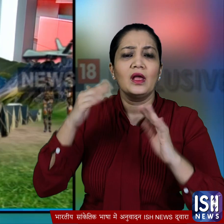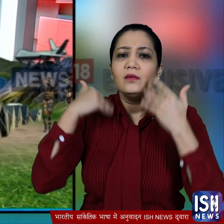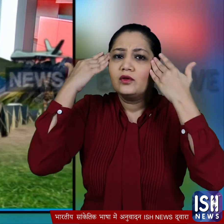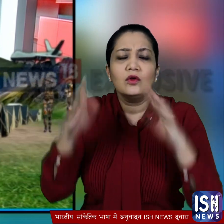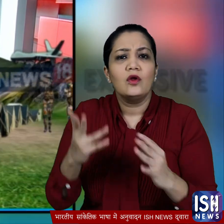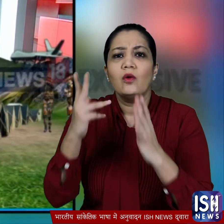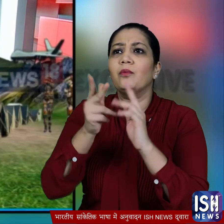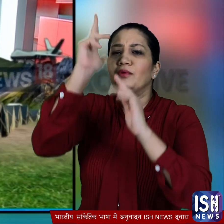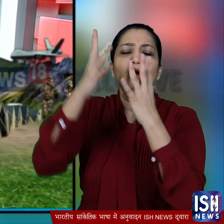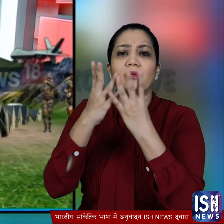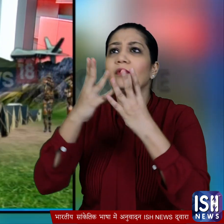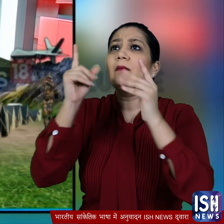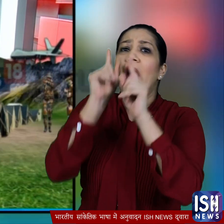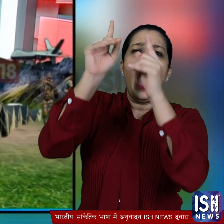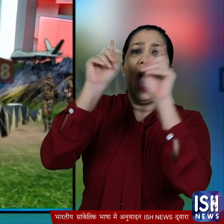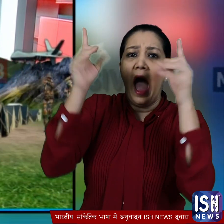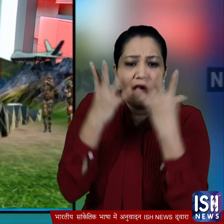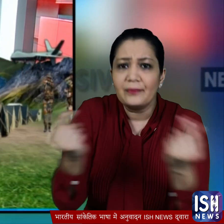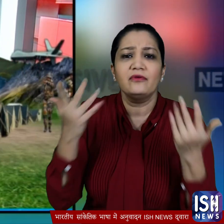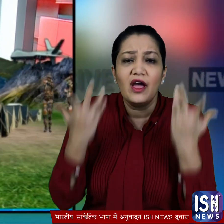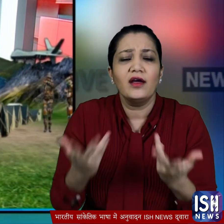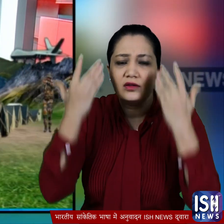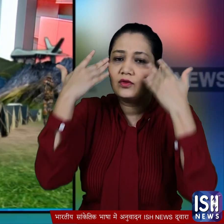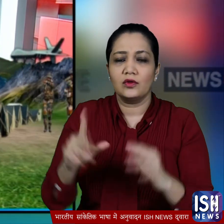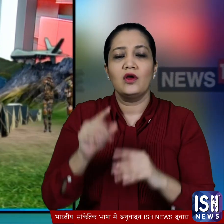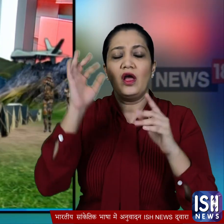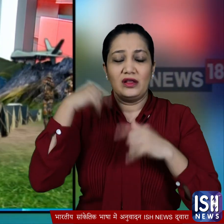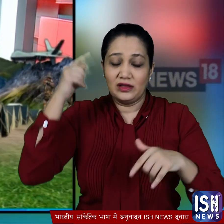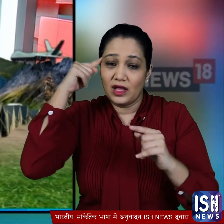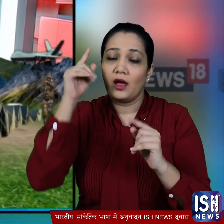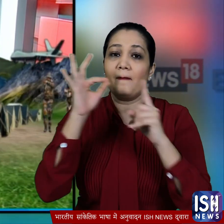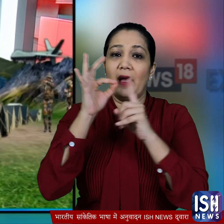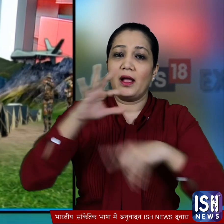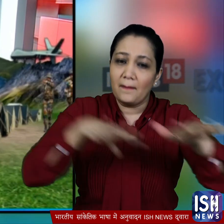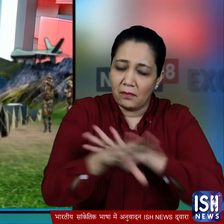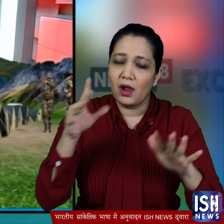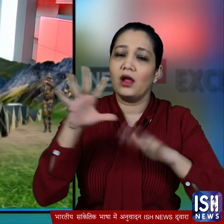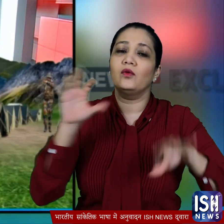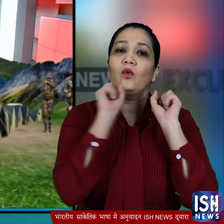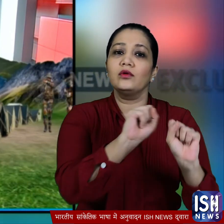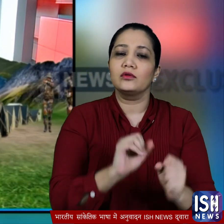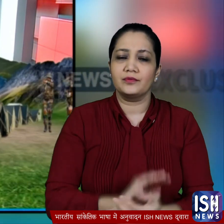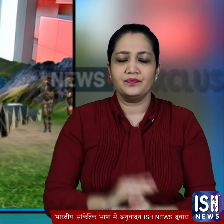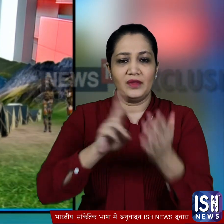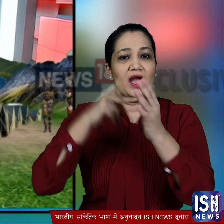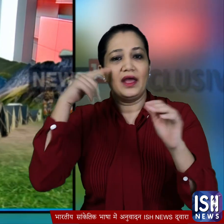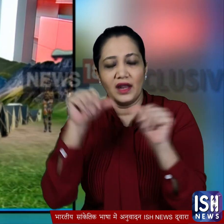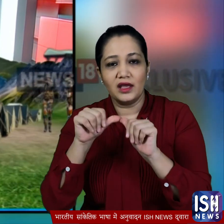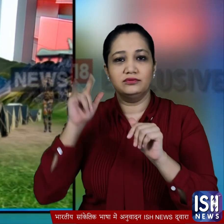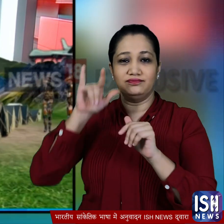के ठिक कि ये ड्रोन पाकिस्तान की साज़िश का हिस्सा है इस बीच एनाइए ने एरफोर स्टेशन पर